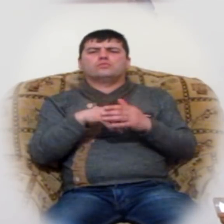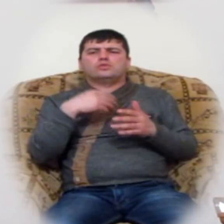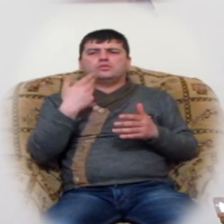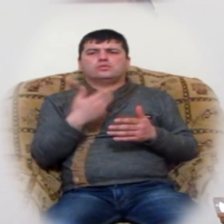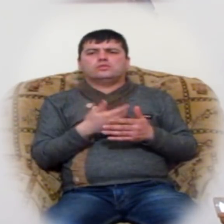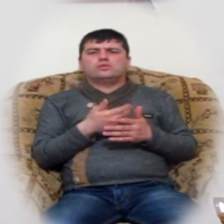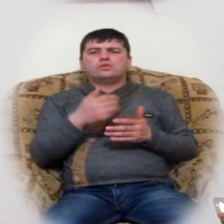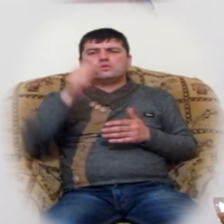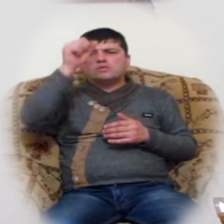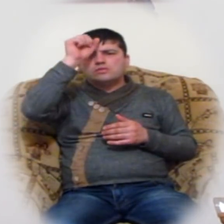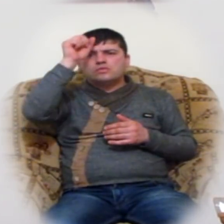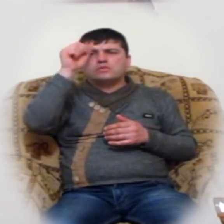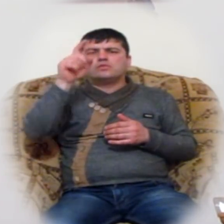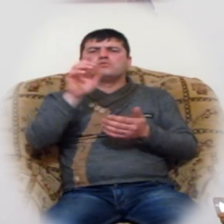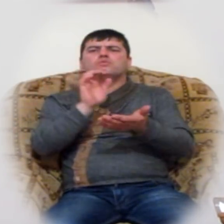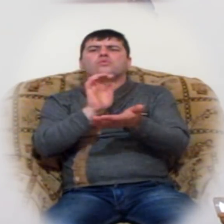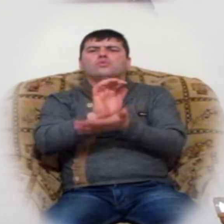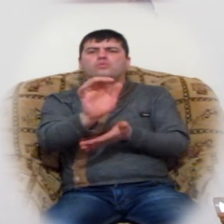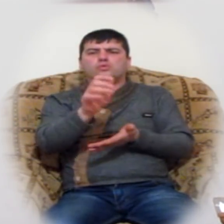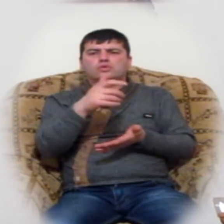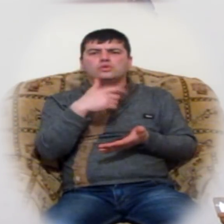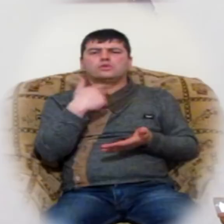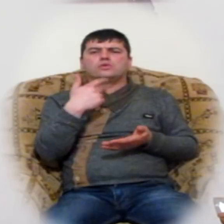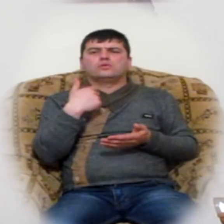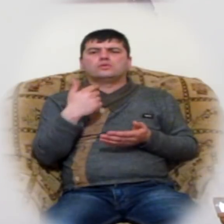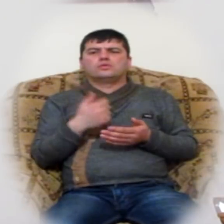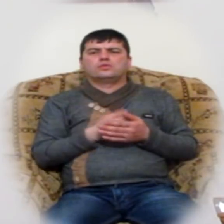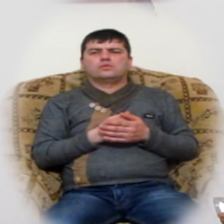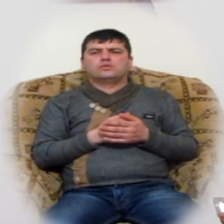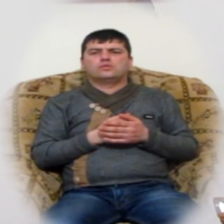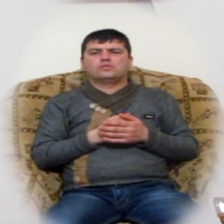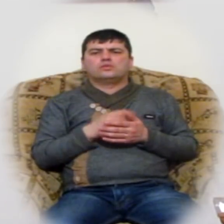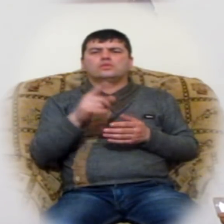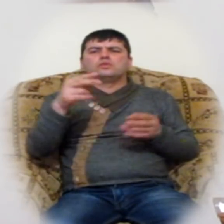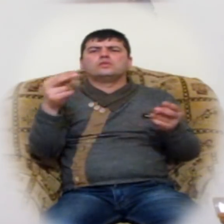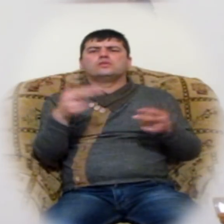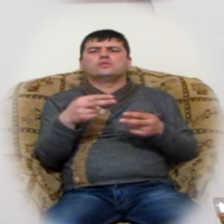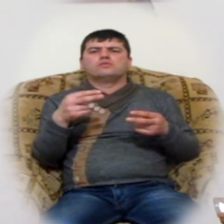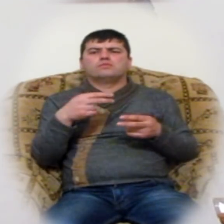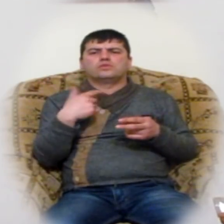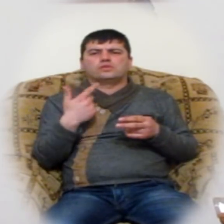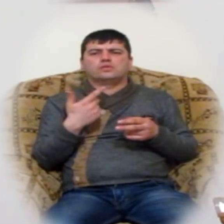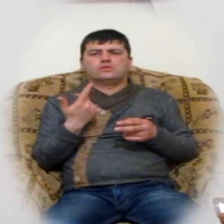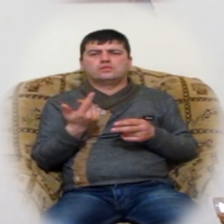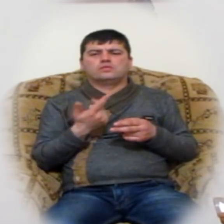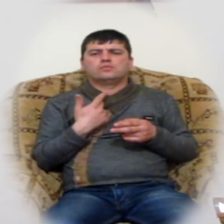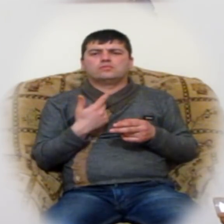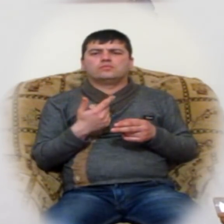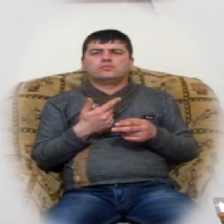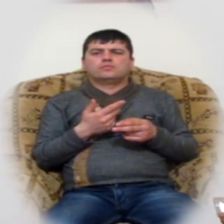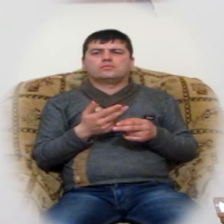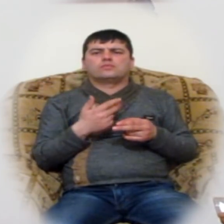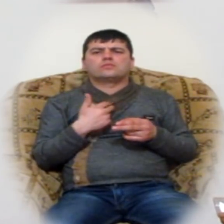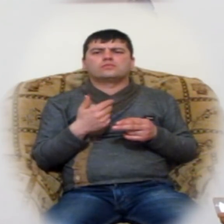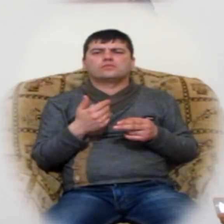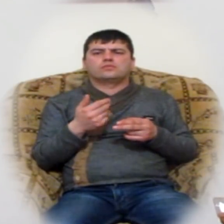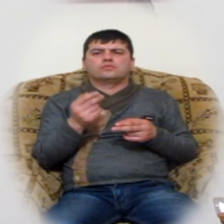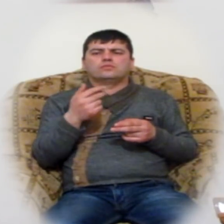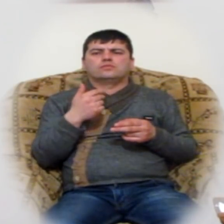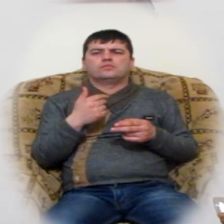որ աստված ուղարկեց երկնքից երկիր, ինչ է վգայա կեզի սուրբոքին ադ կյանքի մասին, արդյոք մենք վստ